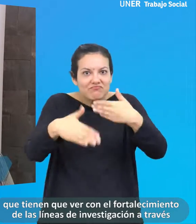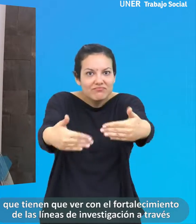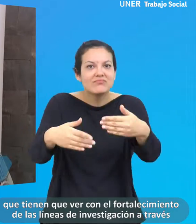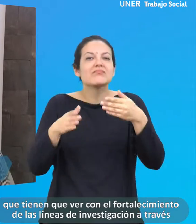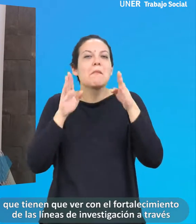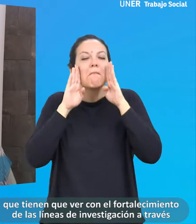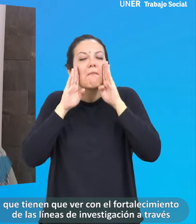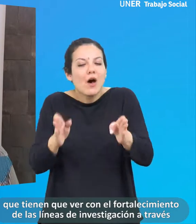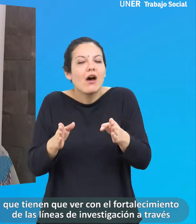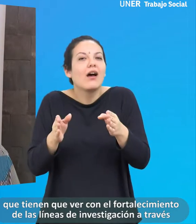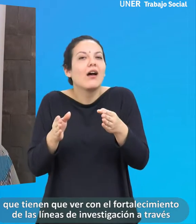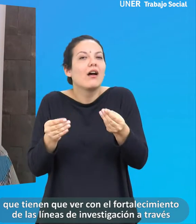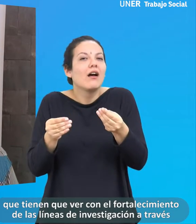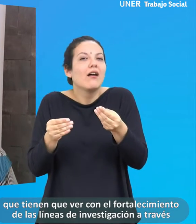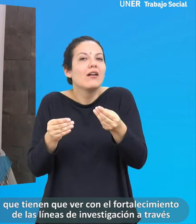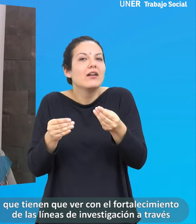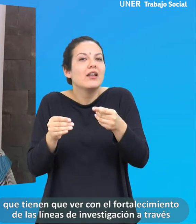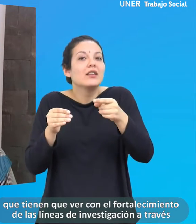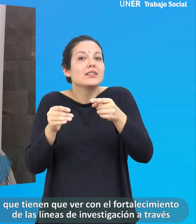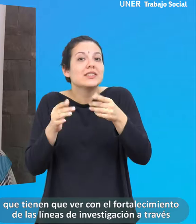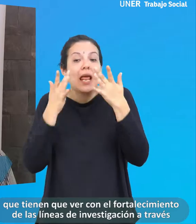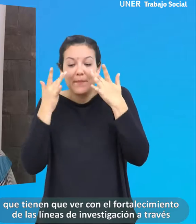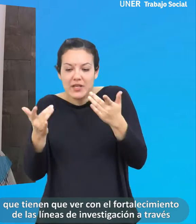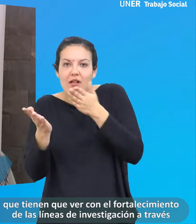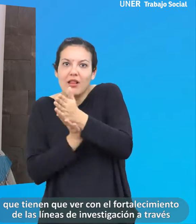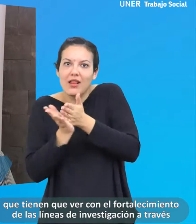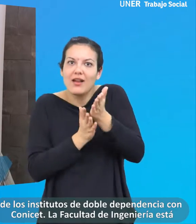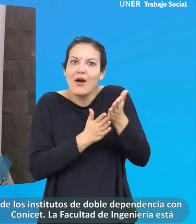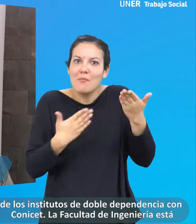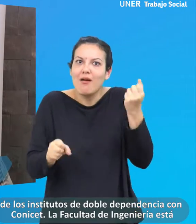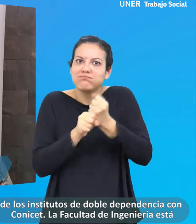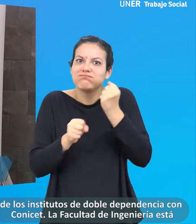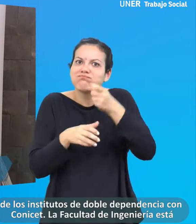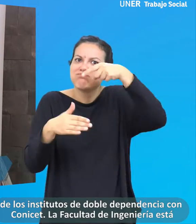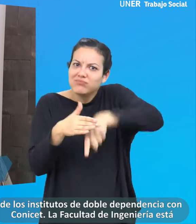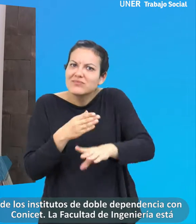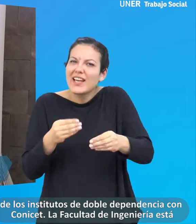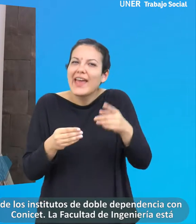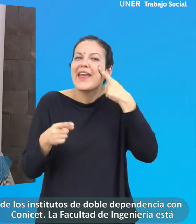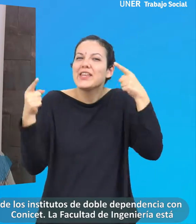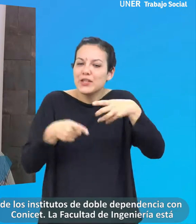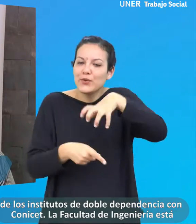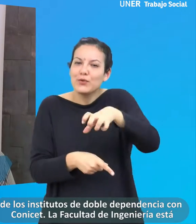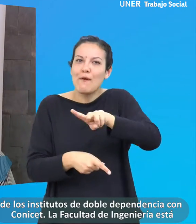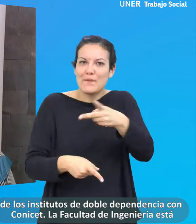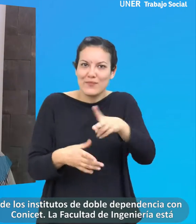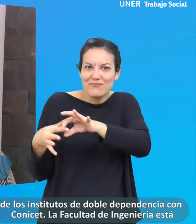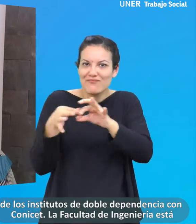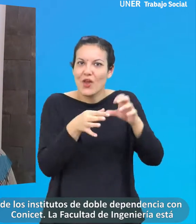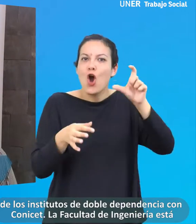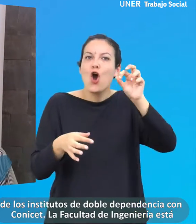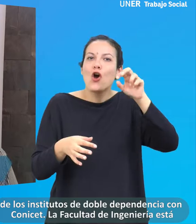principalmente aquellos que tienen que ver con el fortalecimiento de las líneas de investigación a través de los institutos de doble